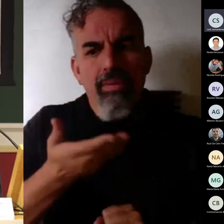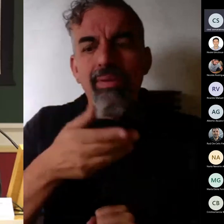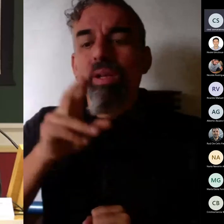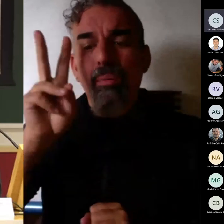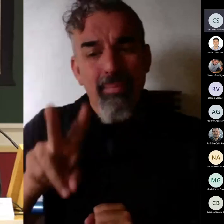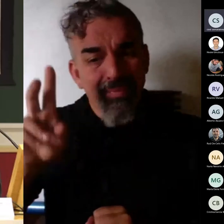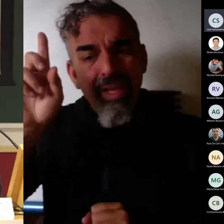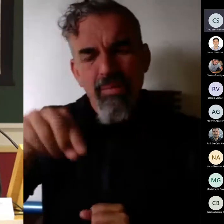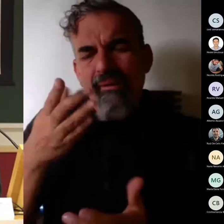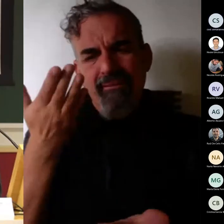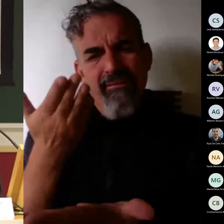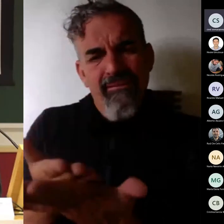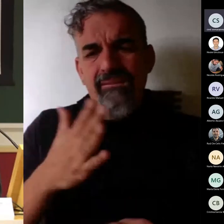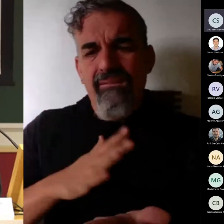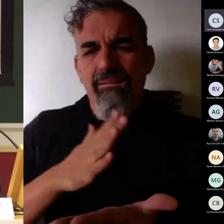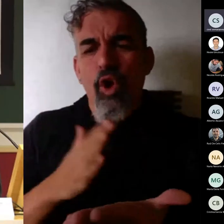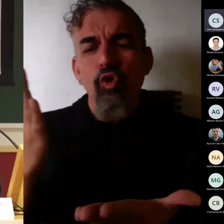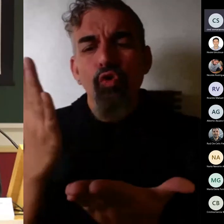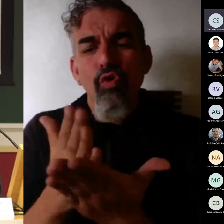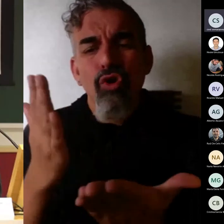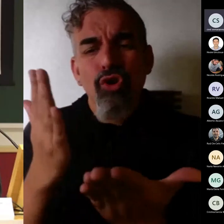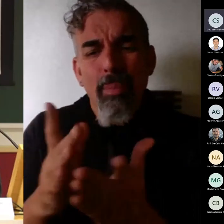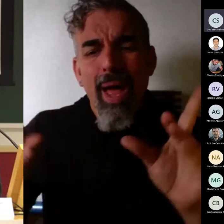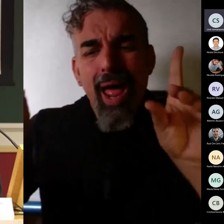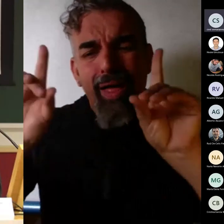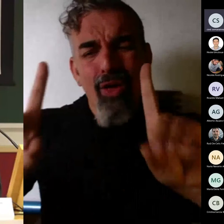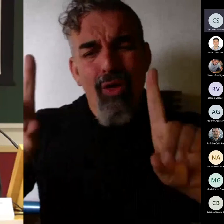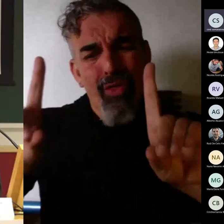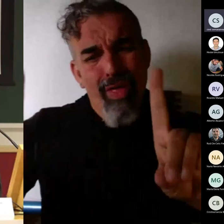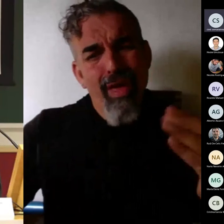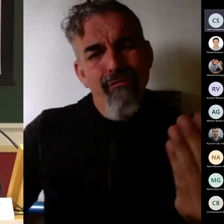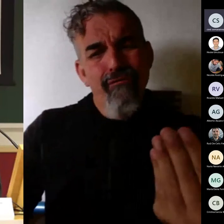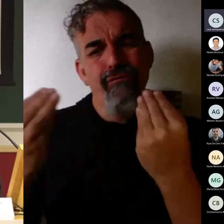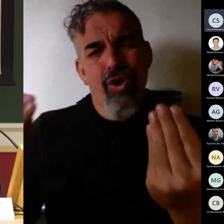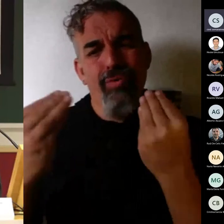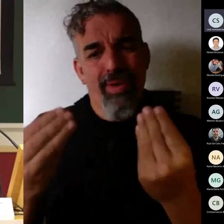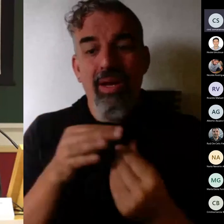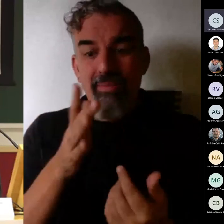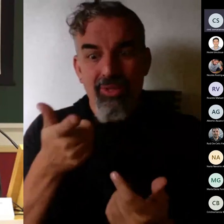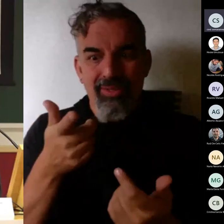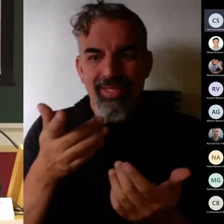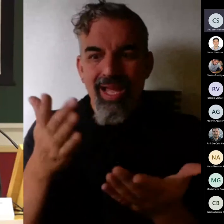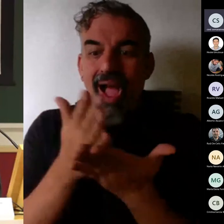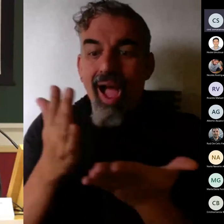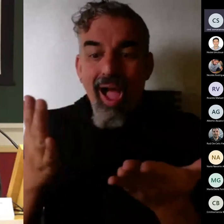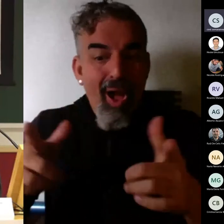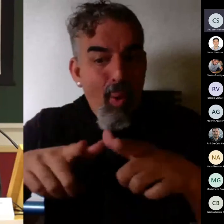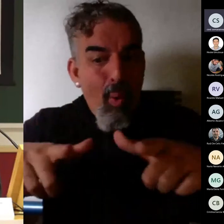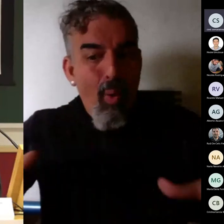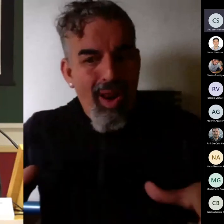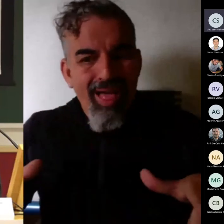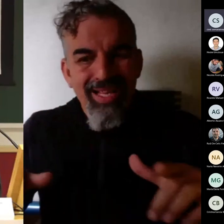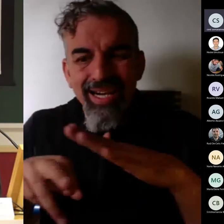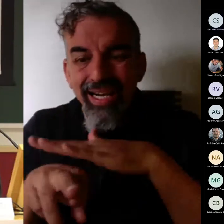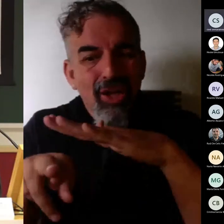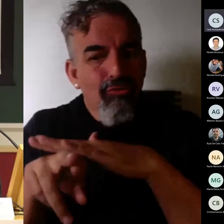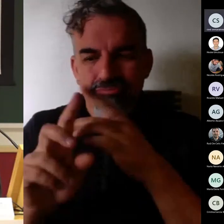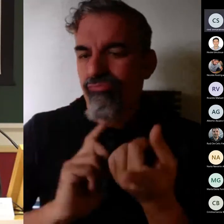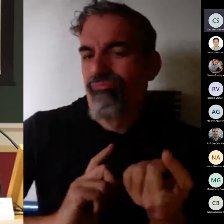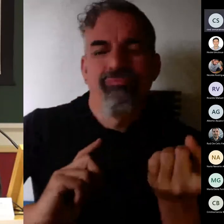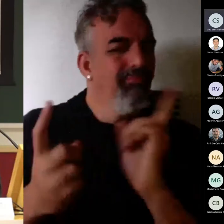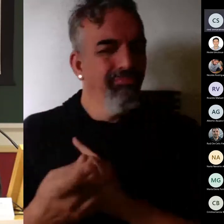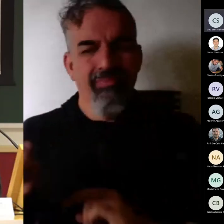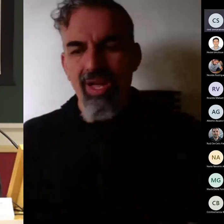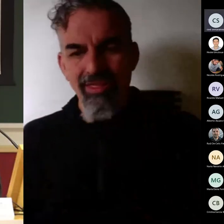docencia las aulas los recursos que hay dentro de las aulas deben cambiar por